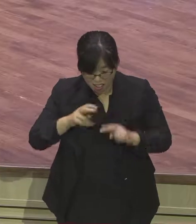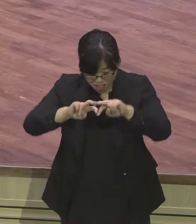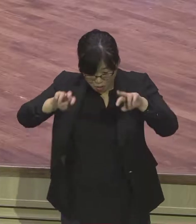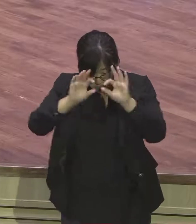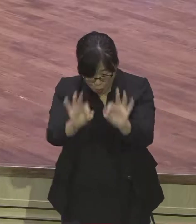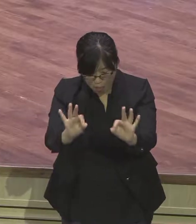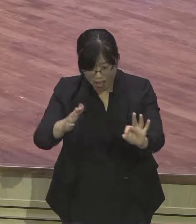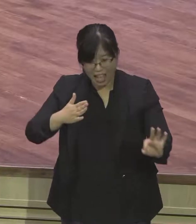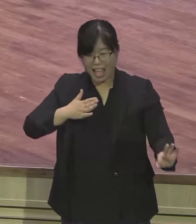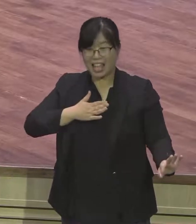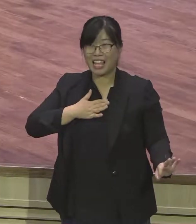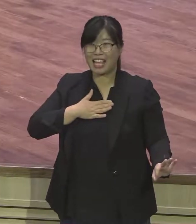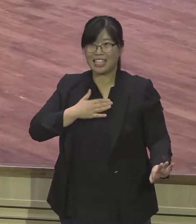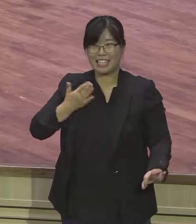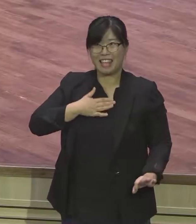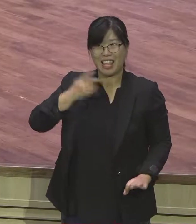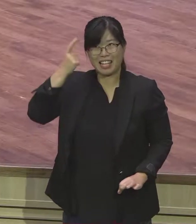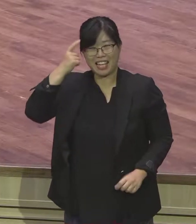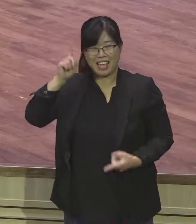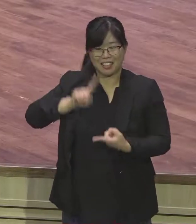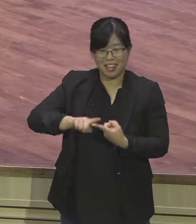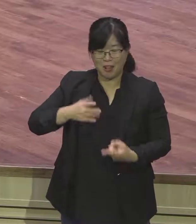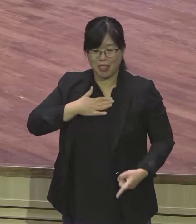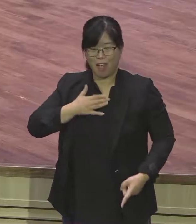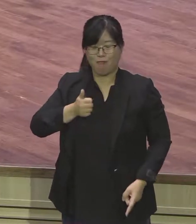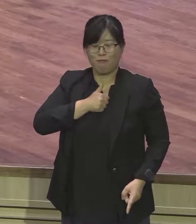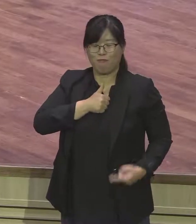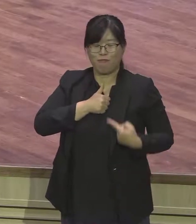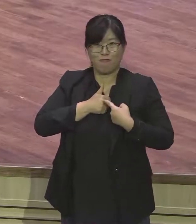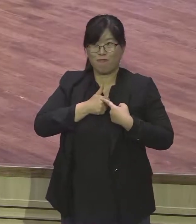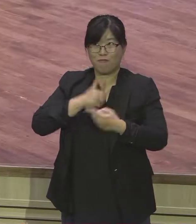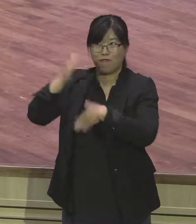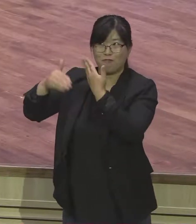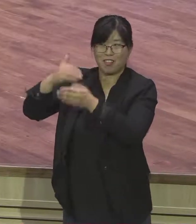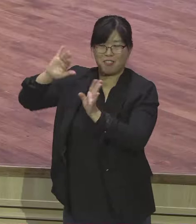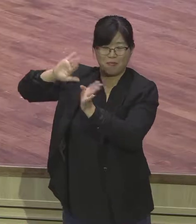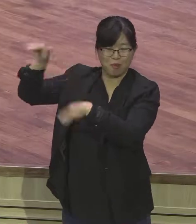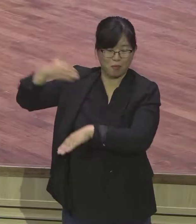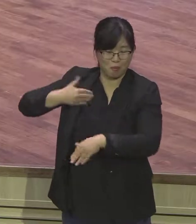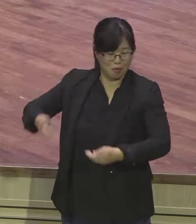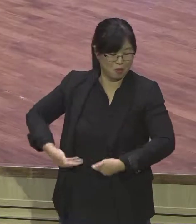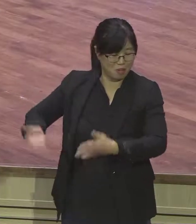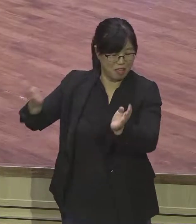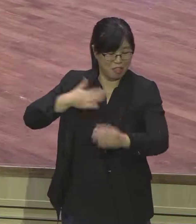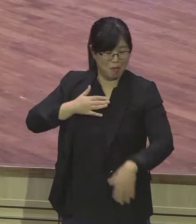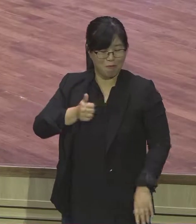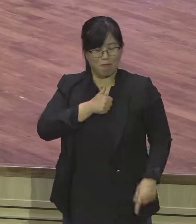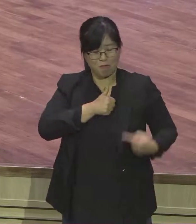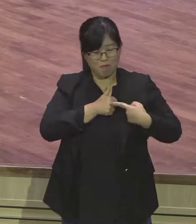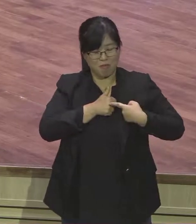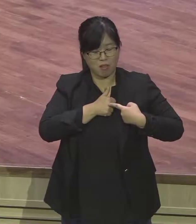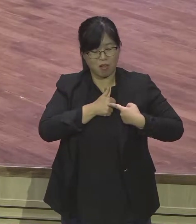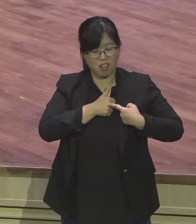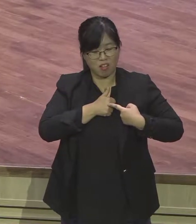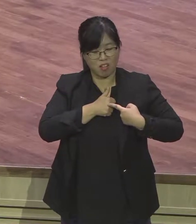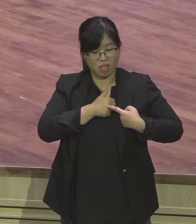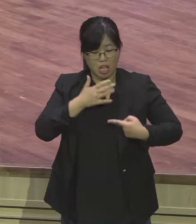글쎄요 여러분은요 예털을 깨게 되면 예털을 깨세요 예털 그 부정적인